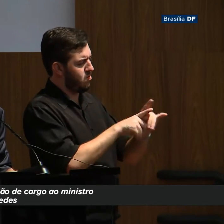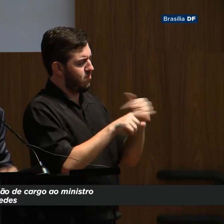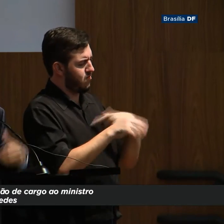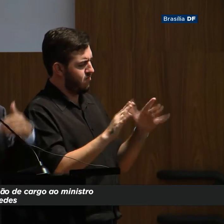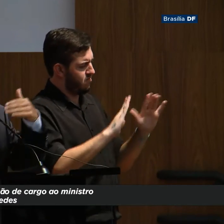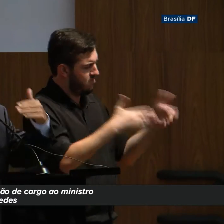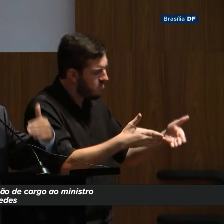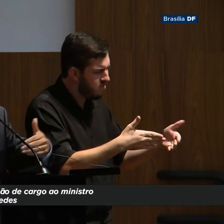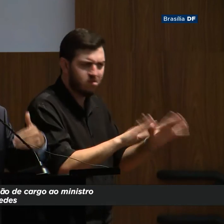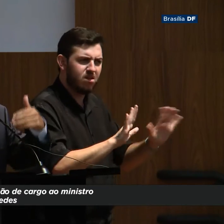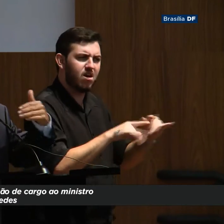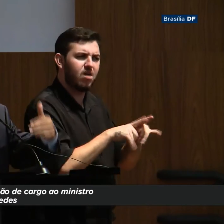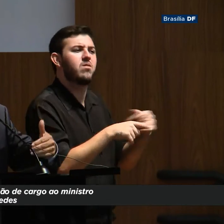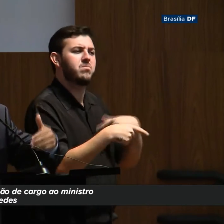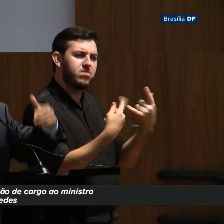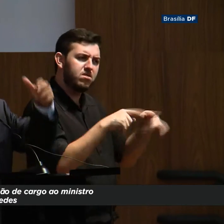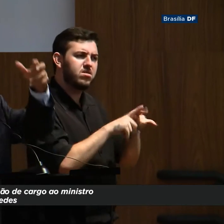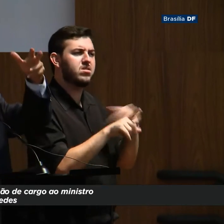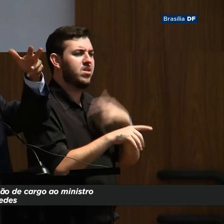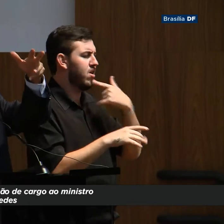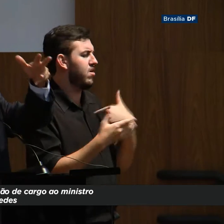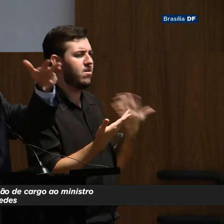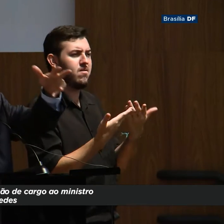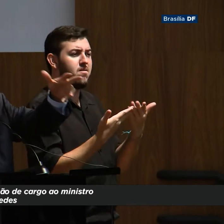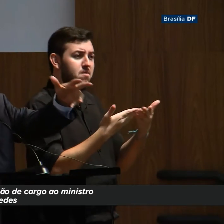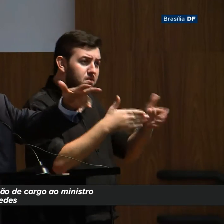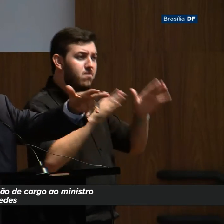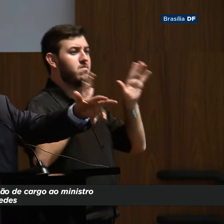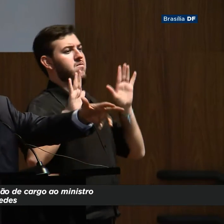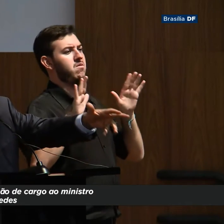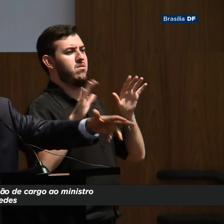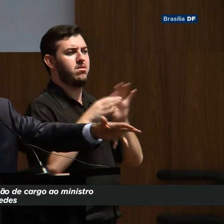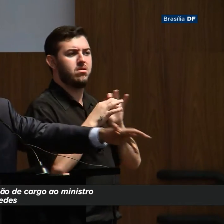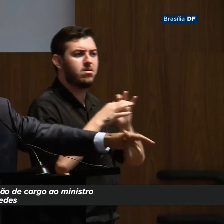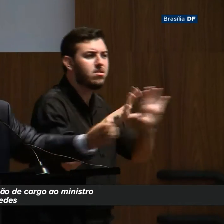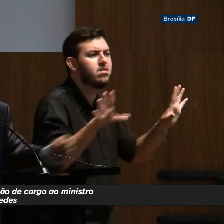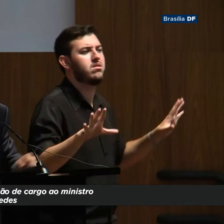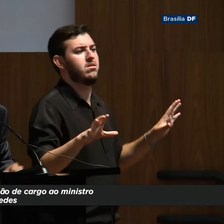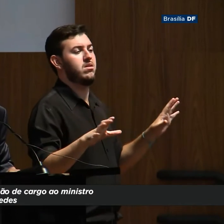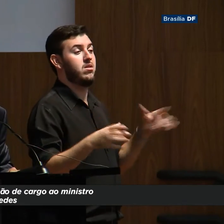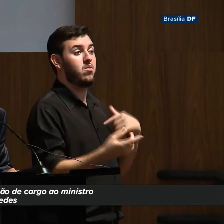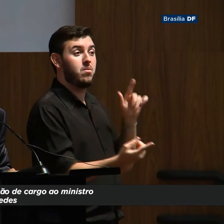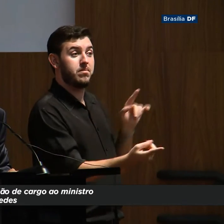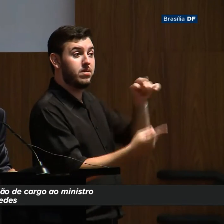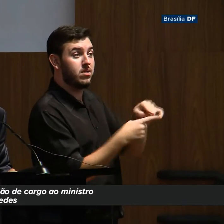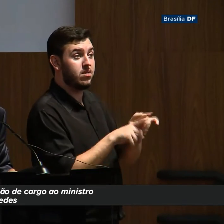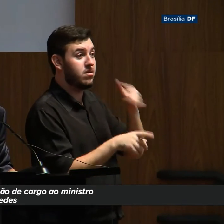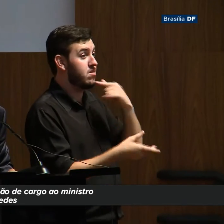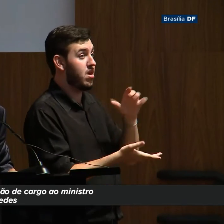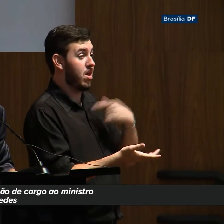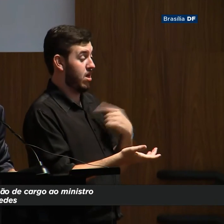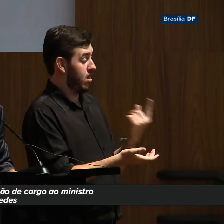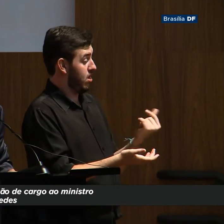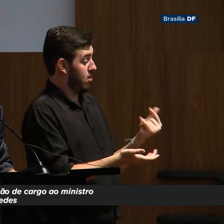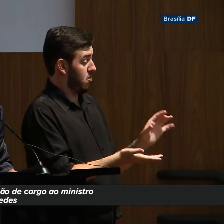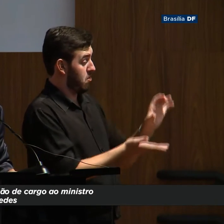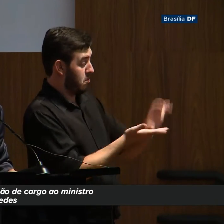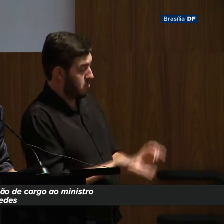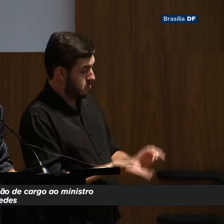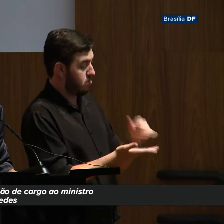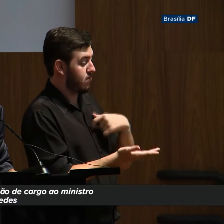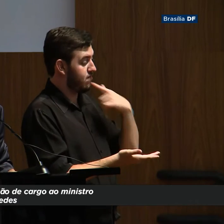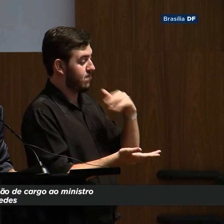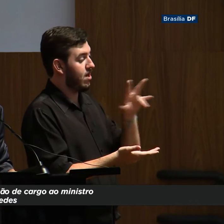um esquema que ano a ano esses recursos iam ser descentralizados para estados e municípios, de forma que